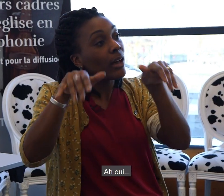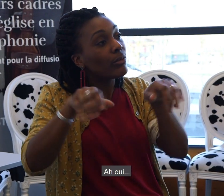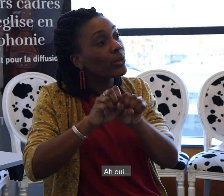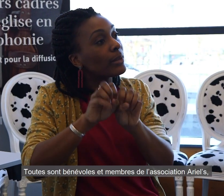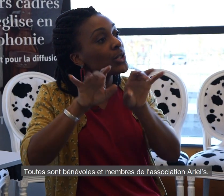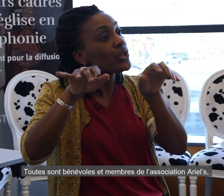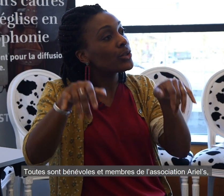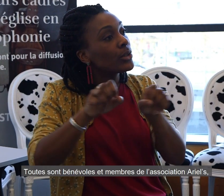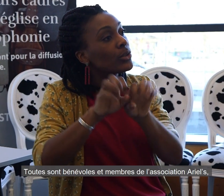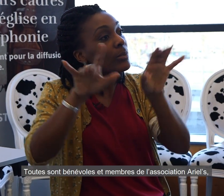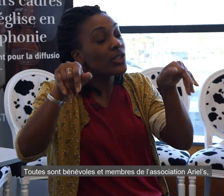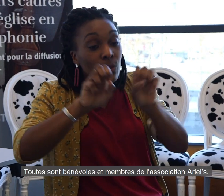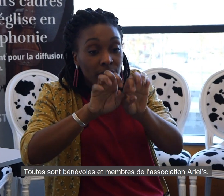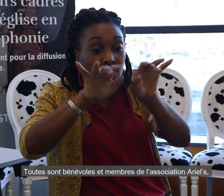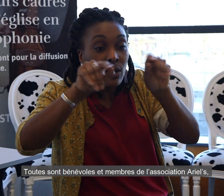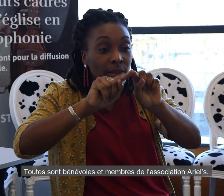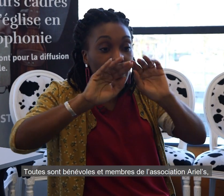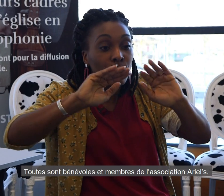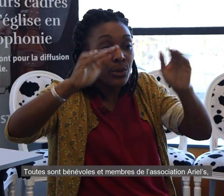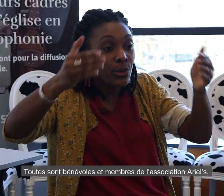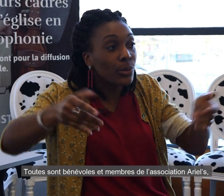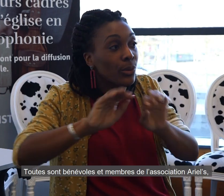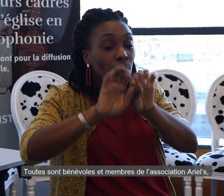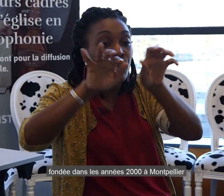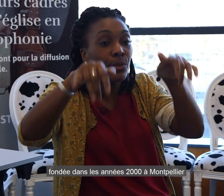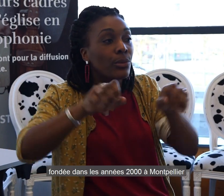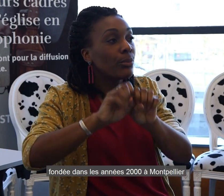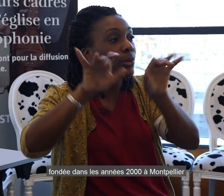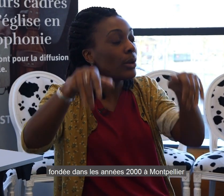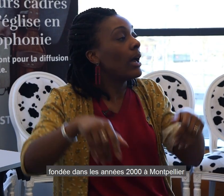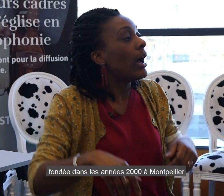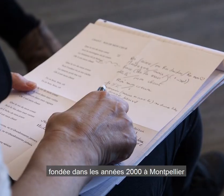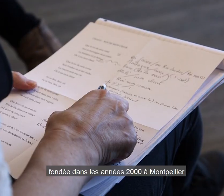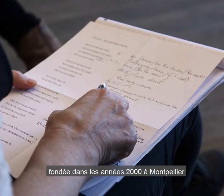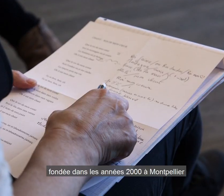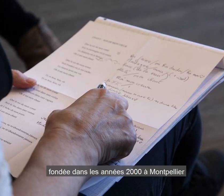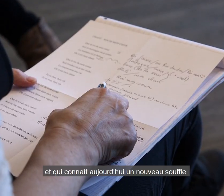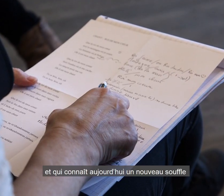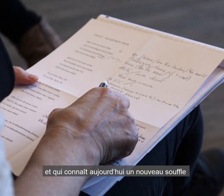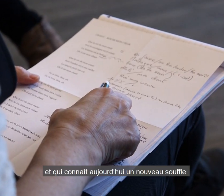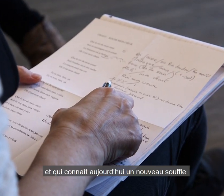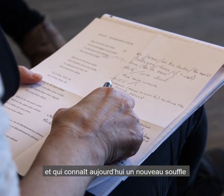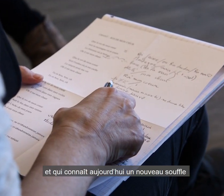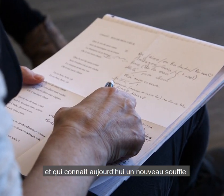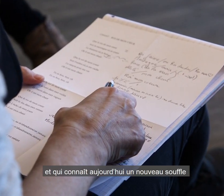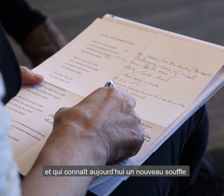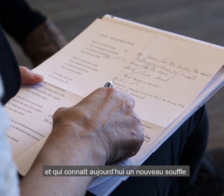Toutes sont bénévoles et membres de l'association Ariel, fondée dans les années 2000 à Montpellier, et qui connaît aujourd'hui un nouveau